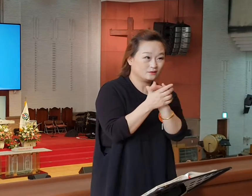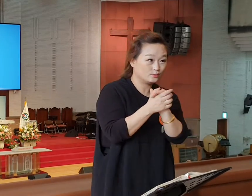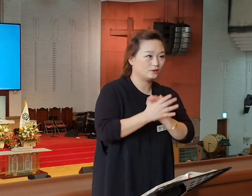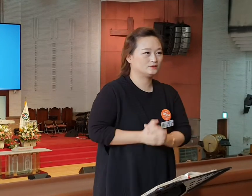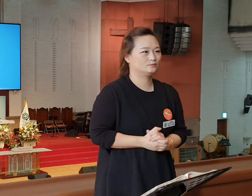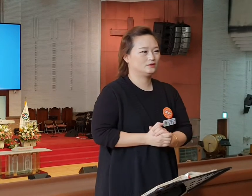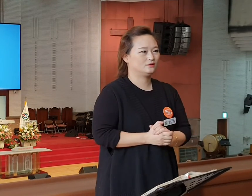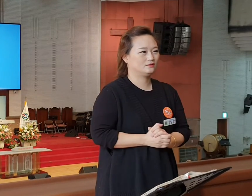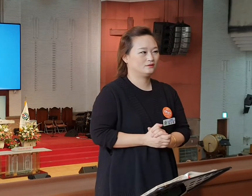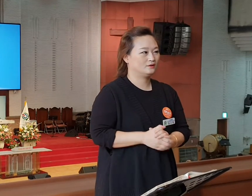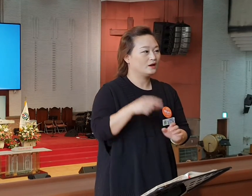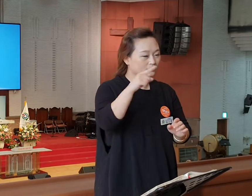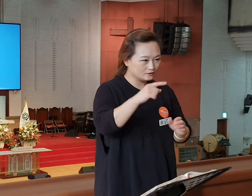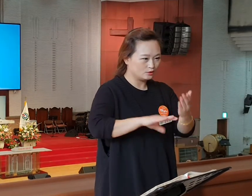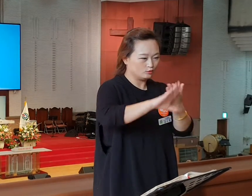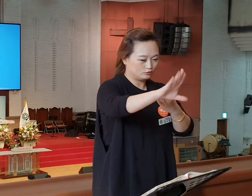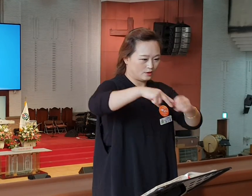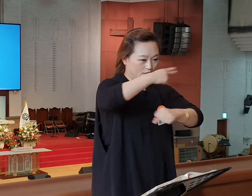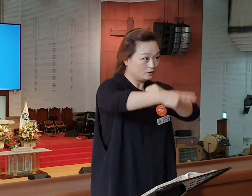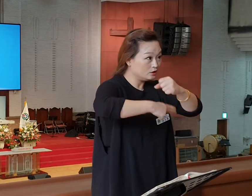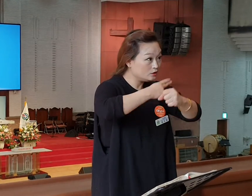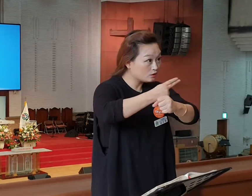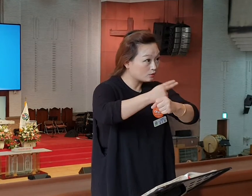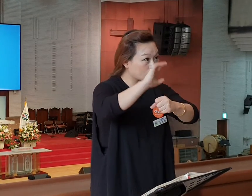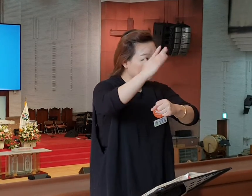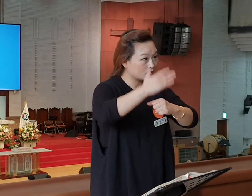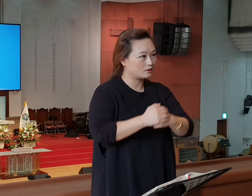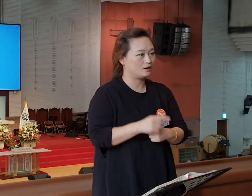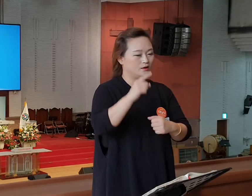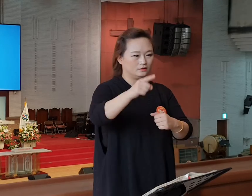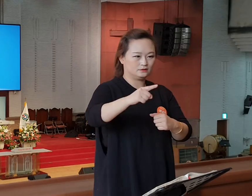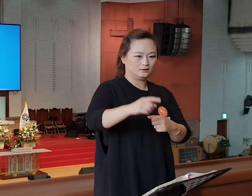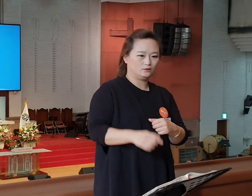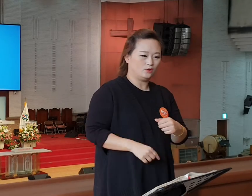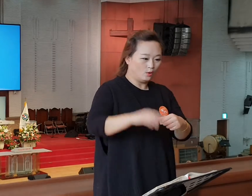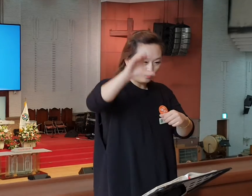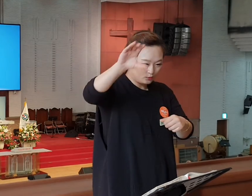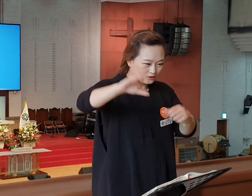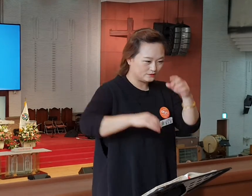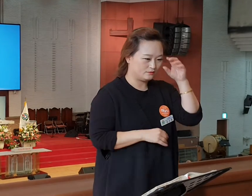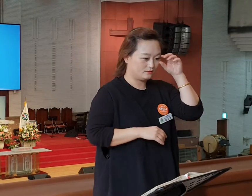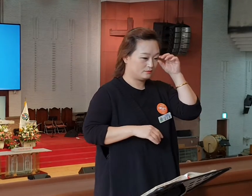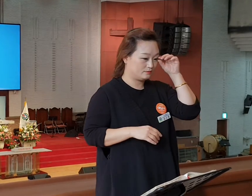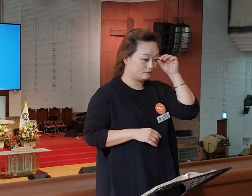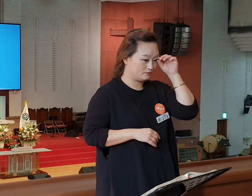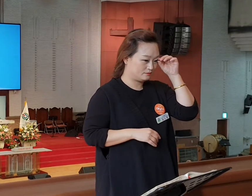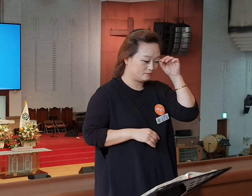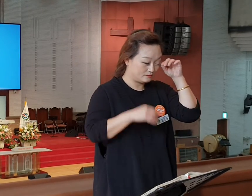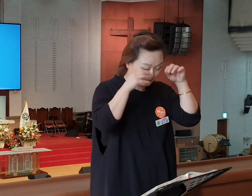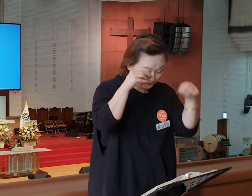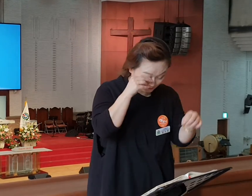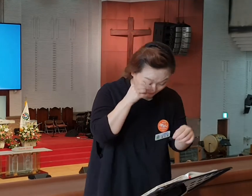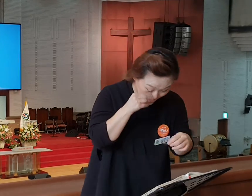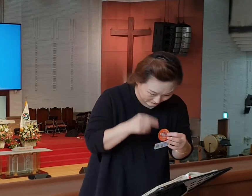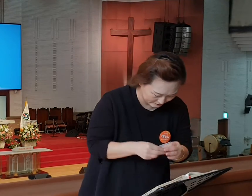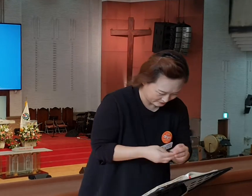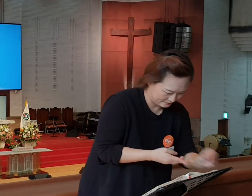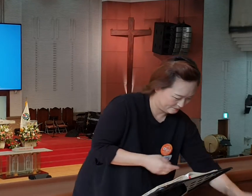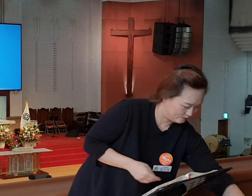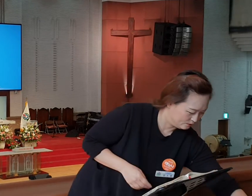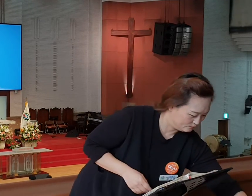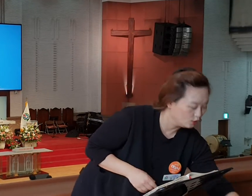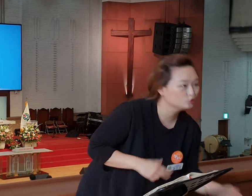뿐만 아니라 에베소가 자리한 아시아 전 지역에 있는 유대인과 헬라인들이 주의 말씀을 듣게 되었대요.